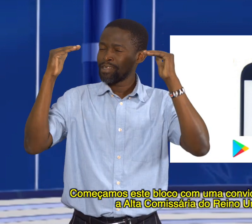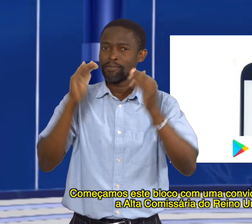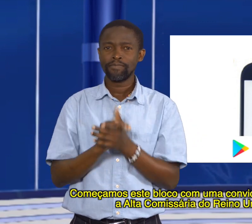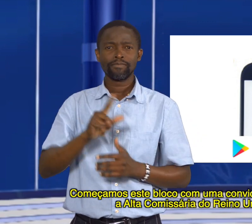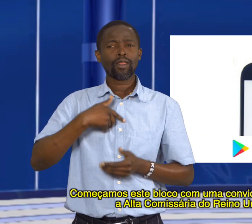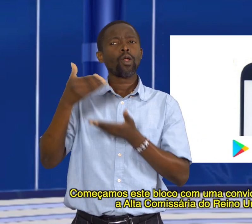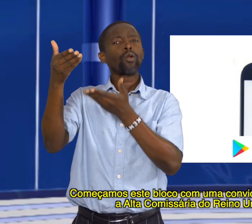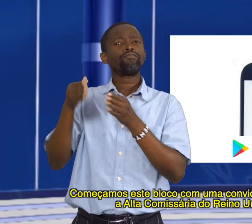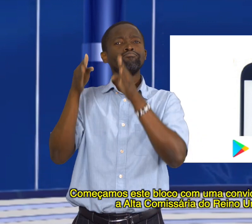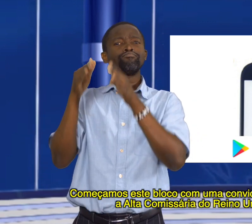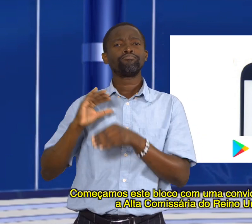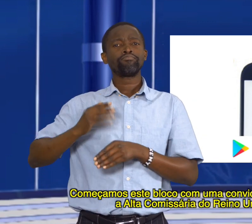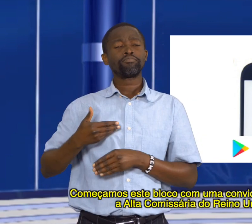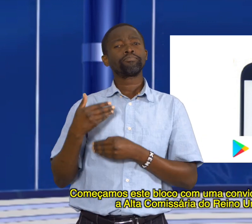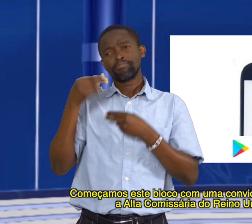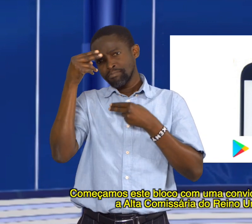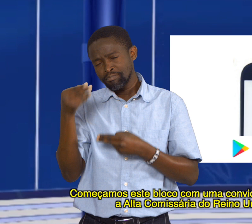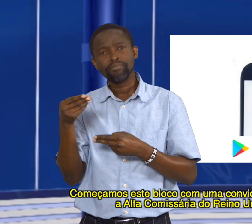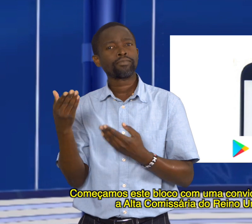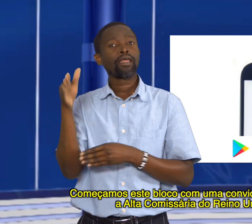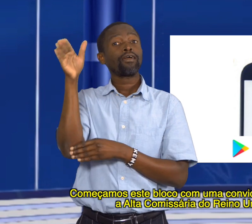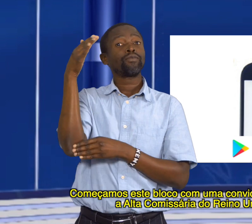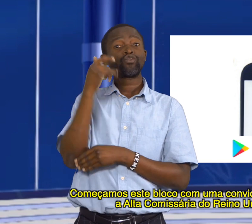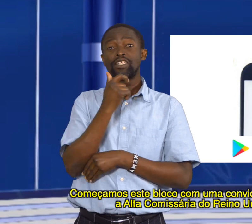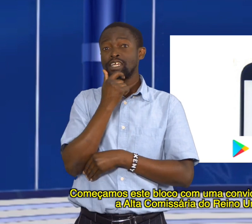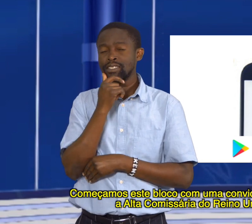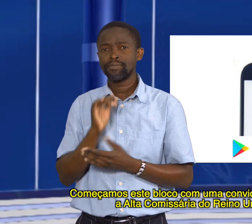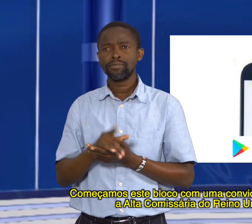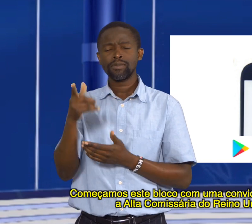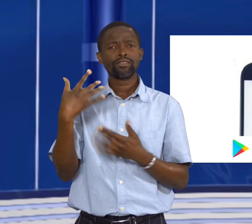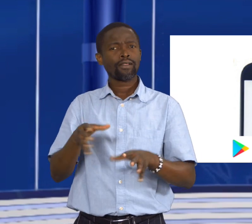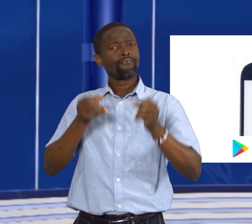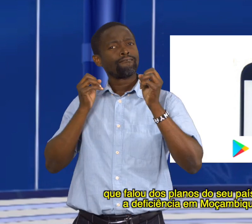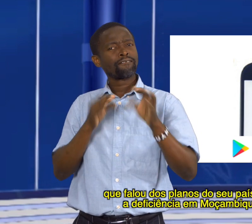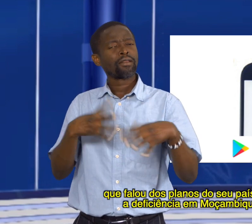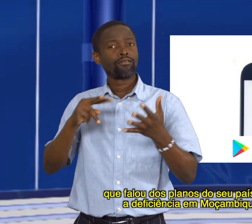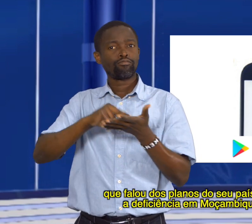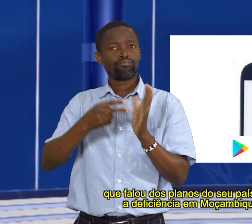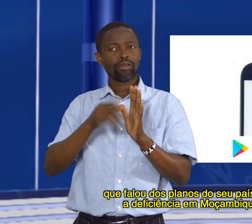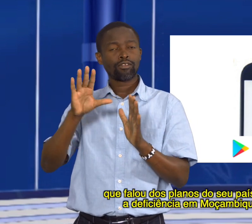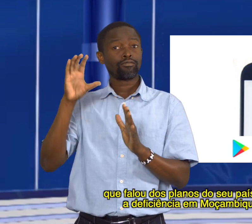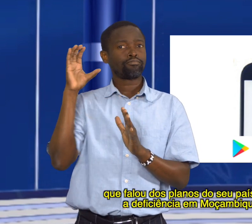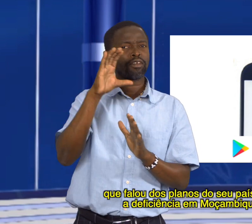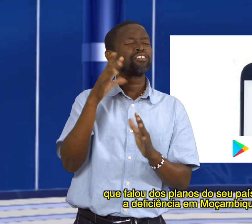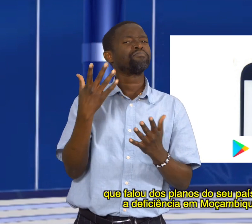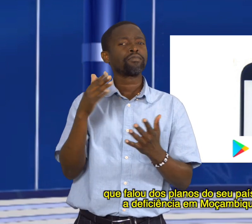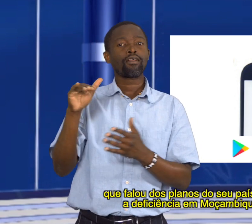com uma convidada de peso. A alta comissária do Reino Unido, que falou dos planos do seu país